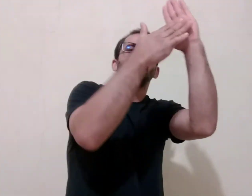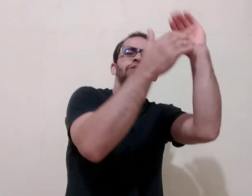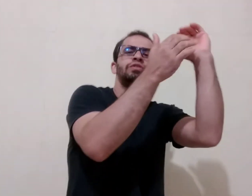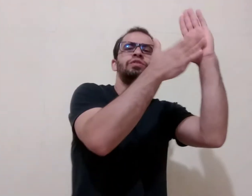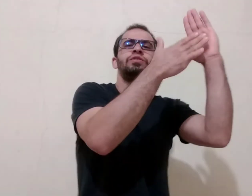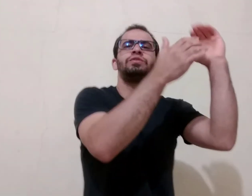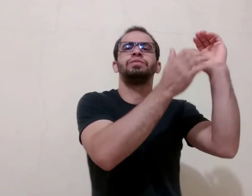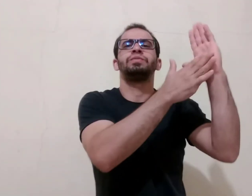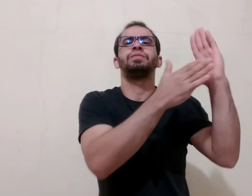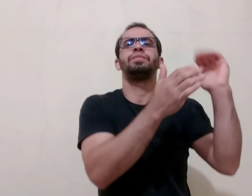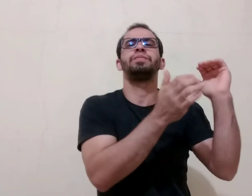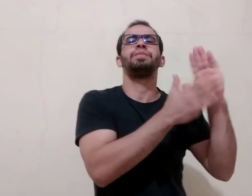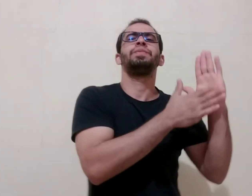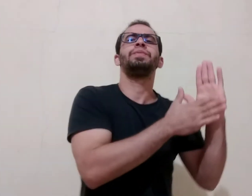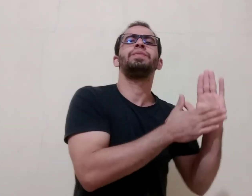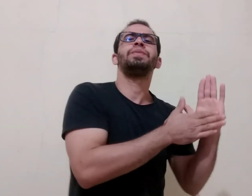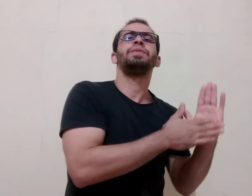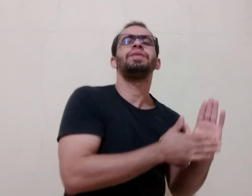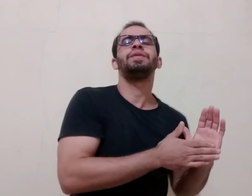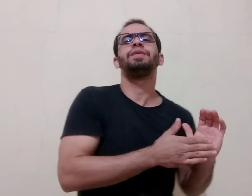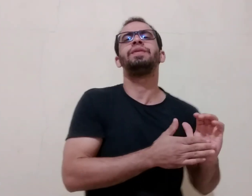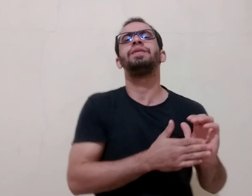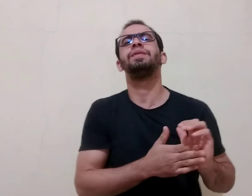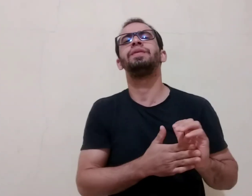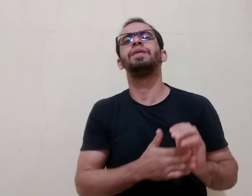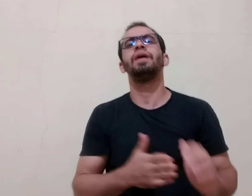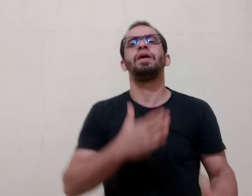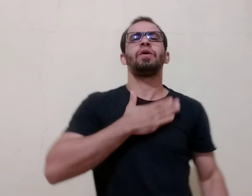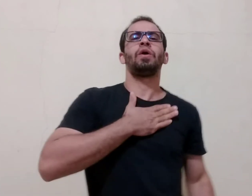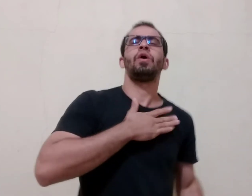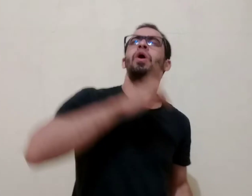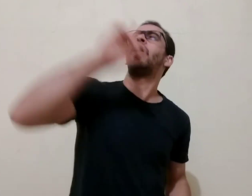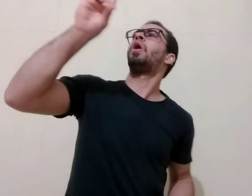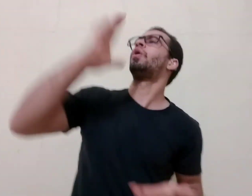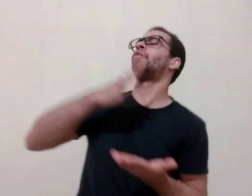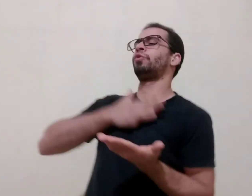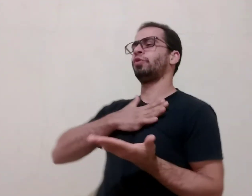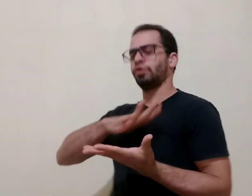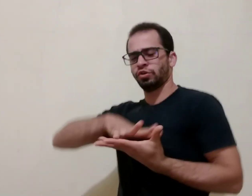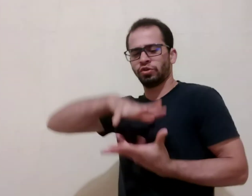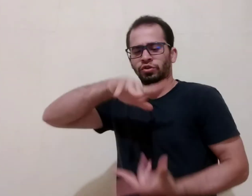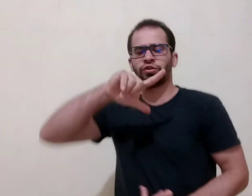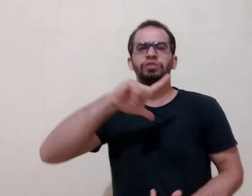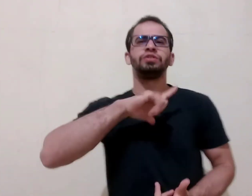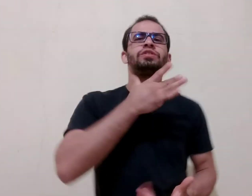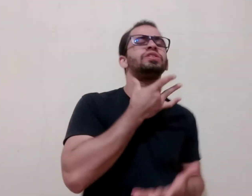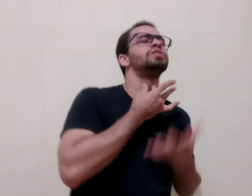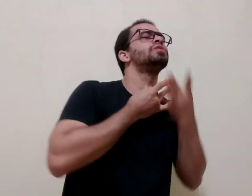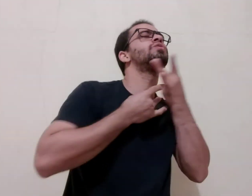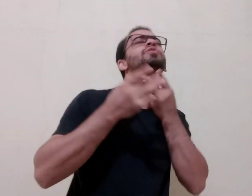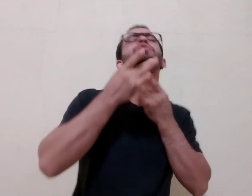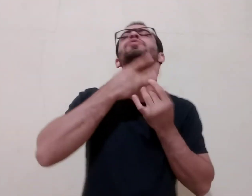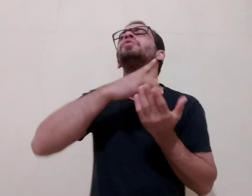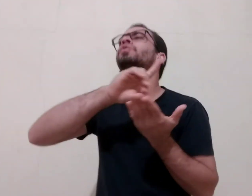lábios vos louvam A minha alma tem sede de